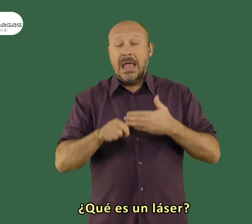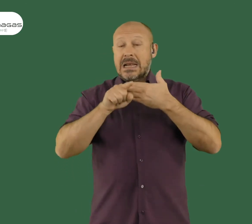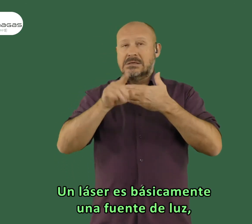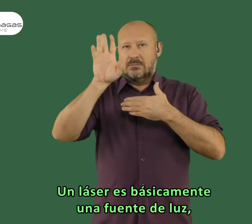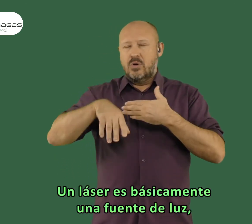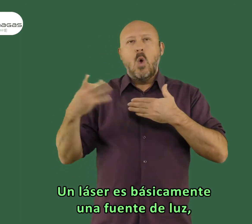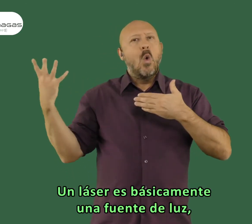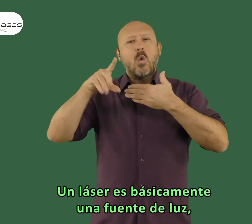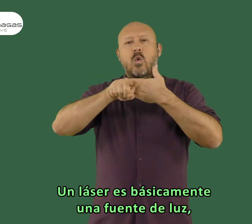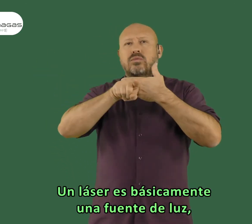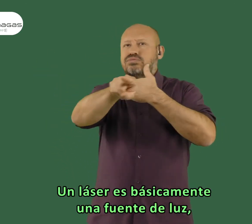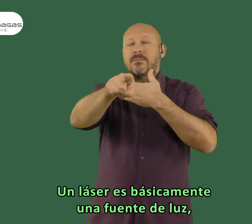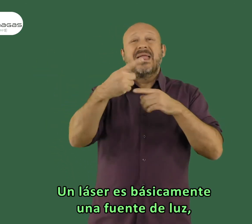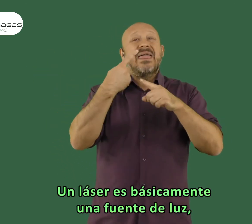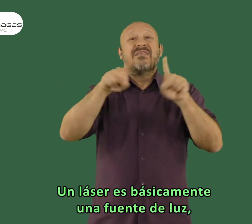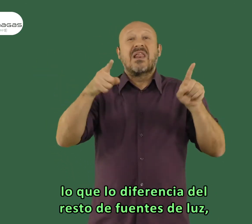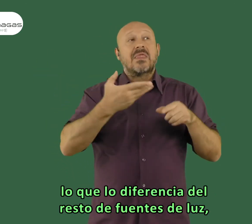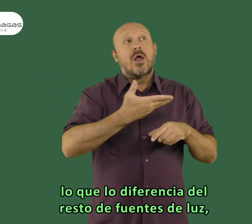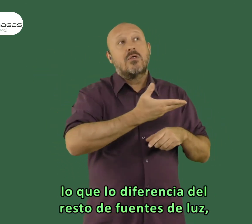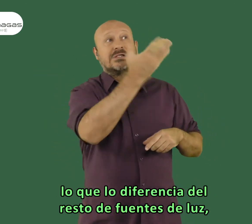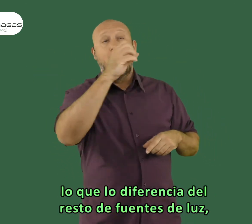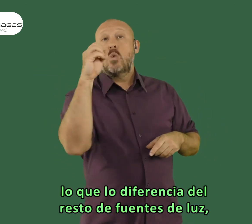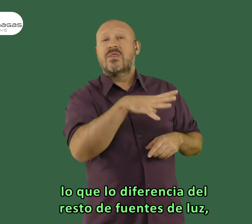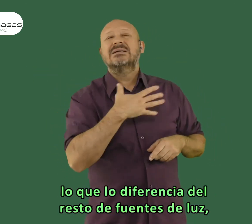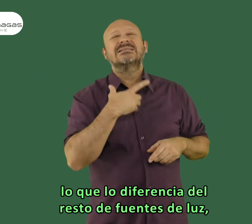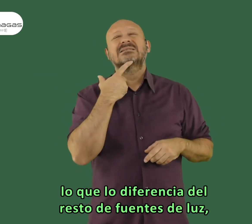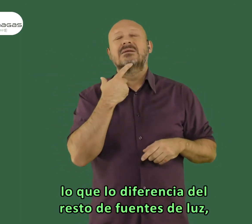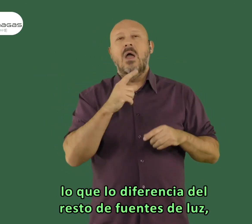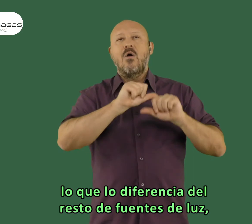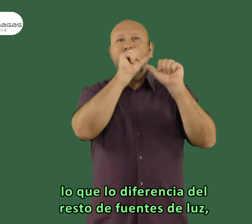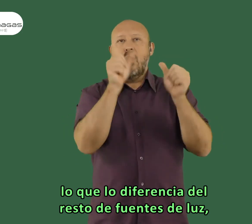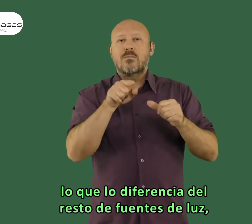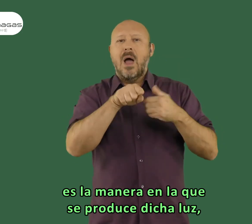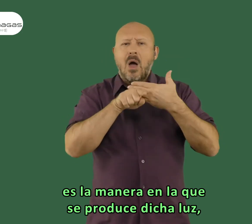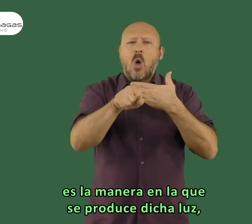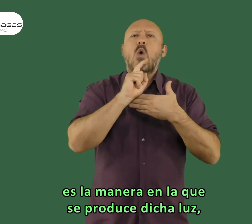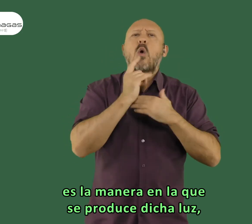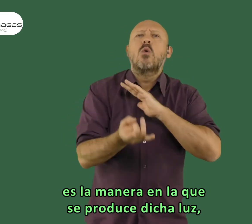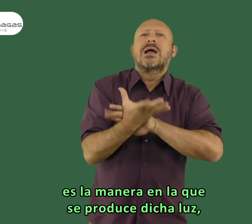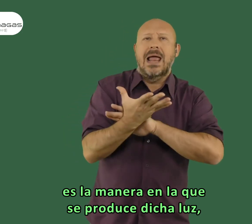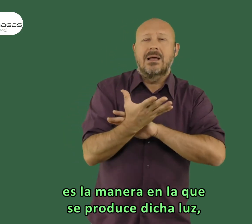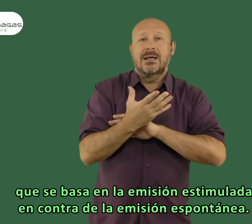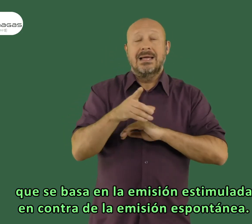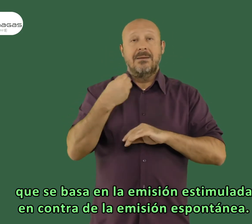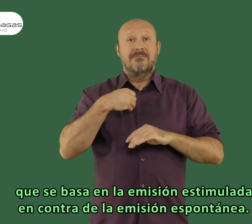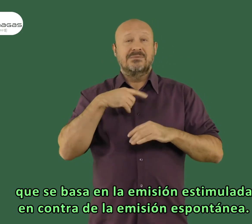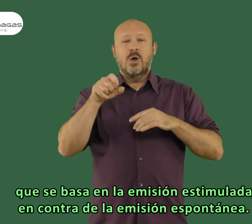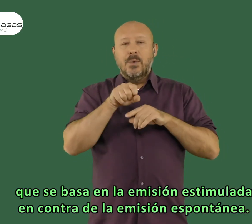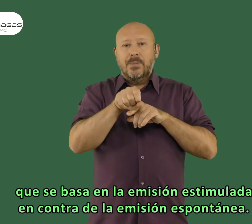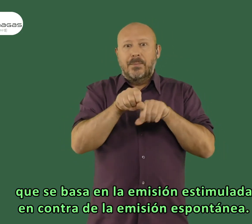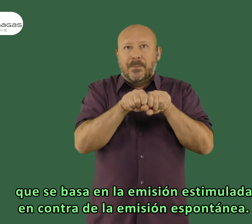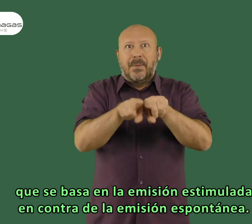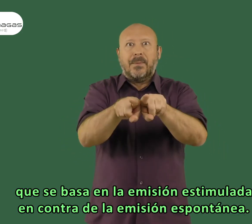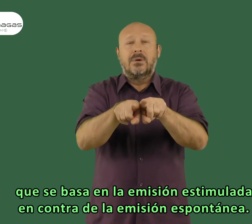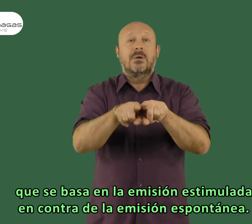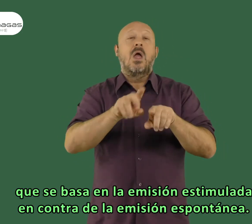láser? Un láser es básicamente una fuente de luz, lo que lo diferencia al resto de fuentes de luces es la manera en que se produce esa luz, que se basa en